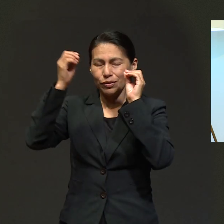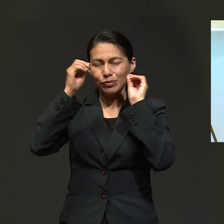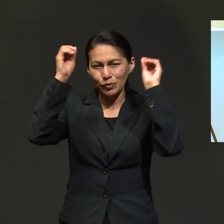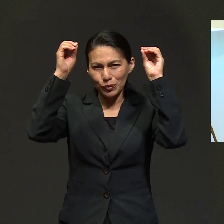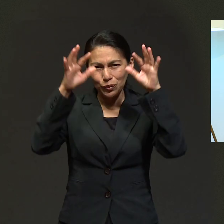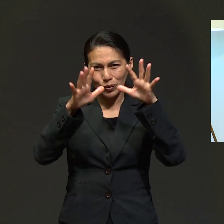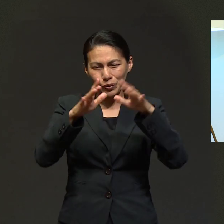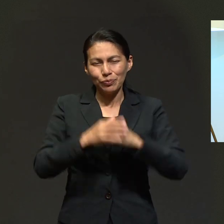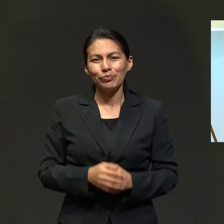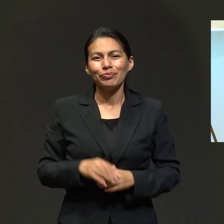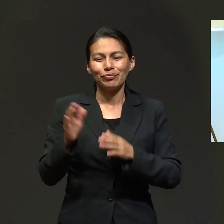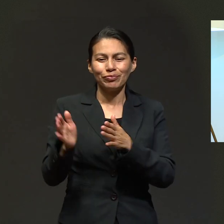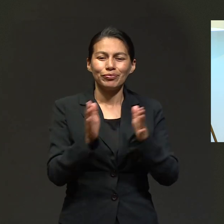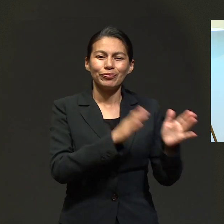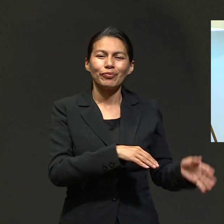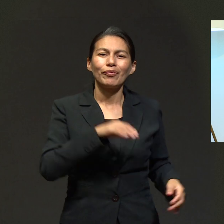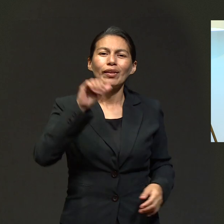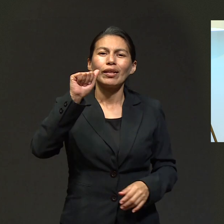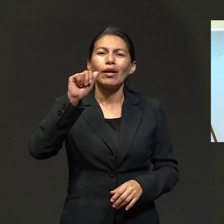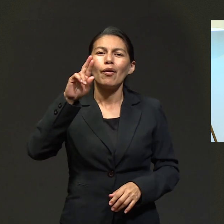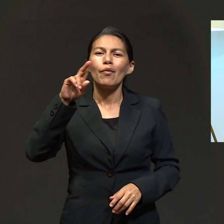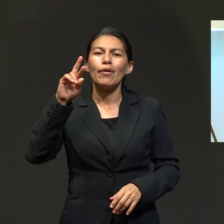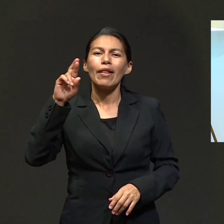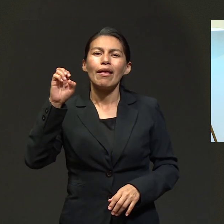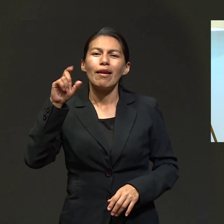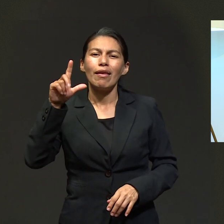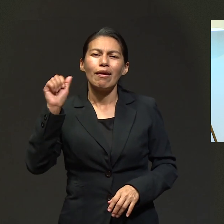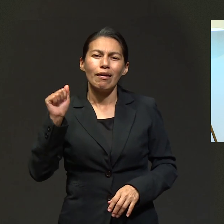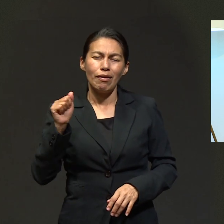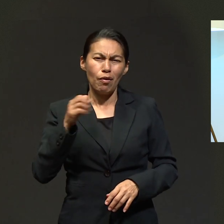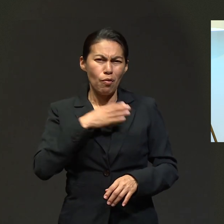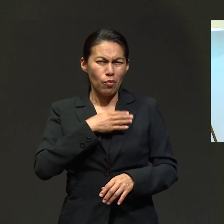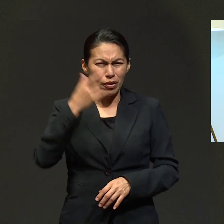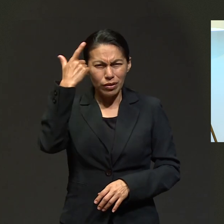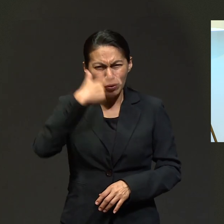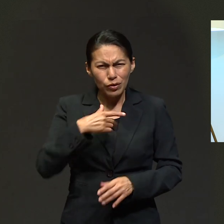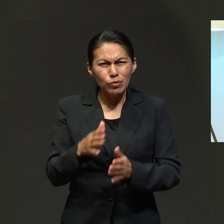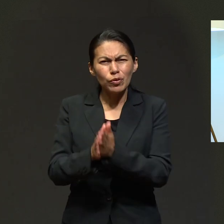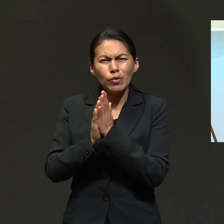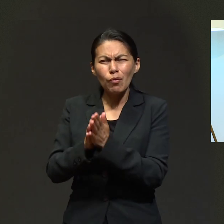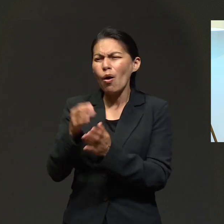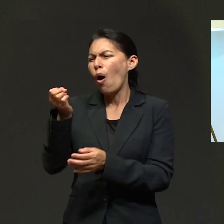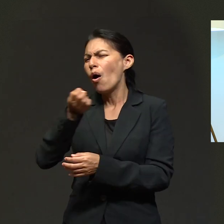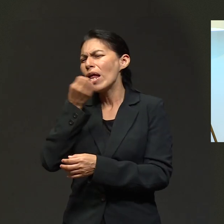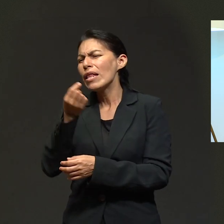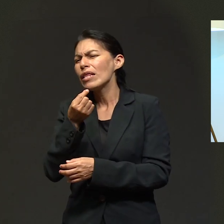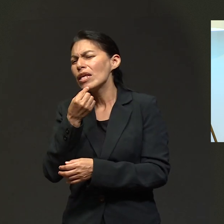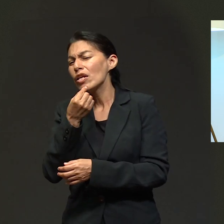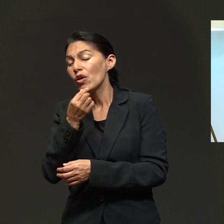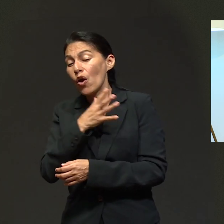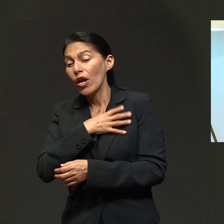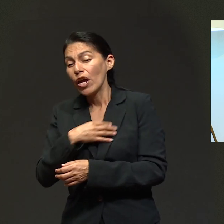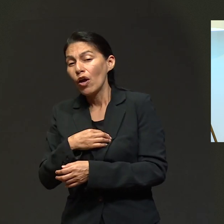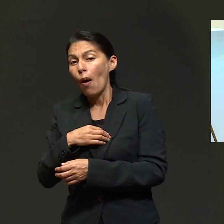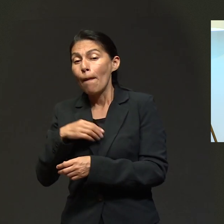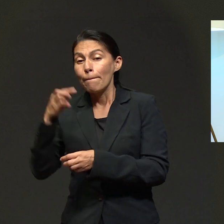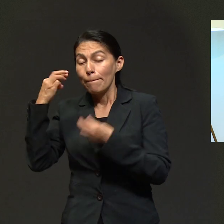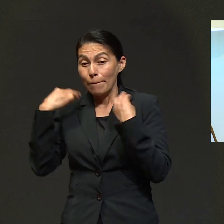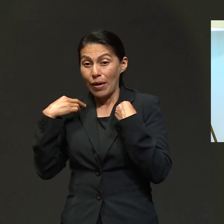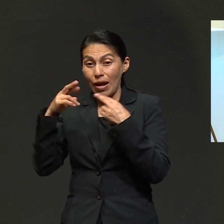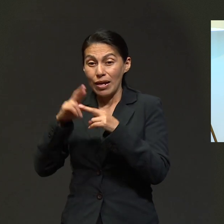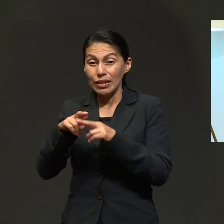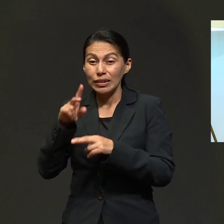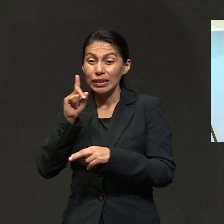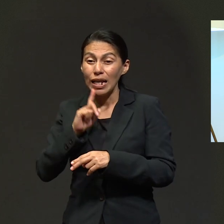noches, dice Aurelia, les pido que oren por el niño de la maestra Lili, pues lo operaron de su cabecita de un tumor que